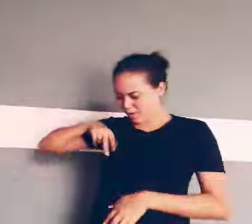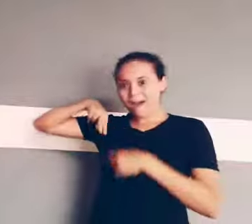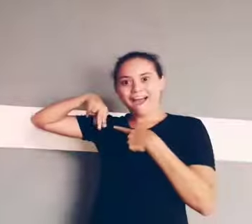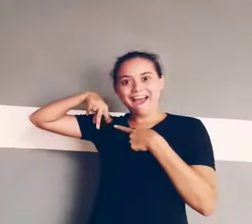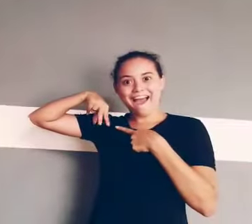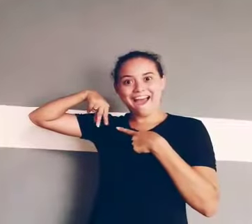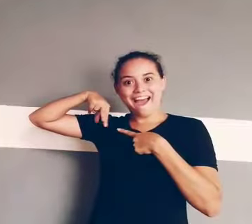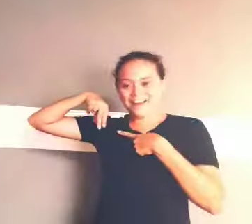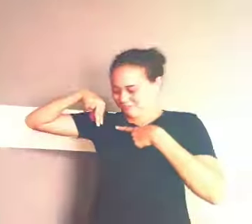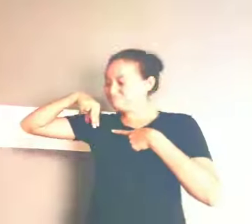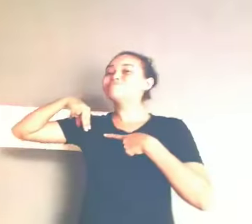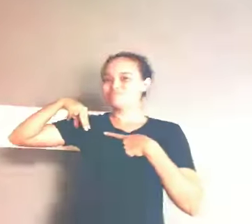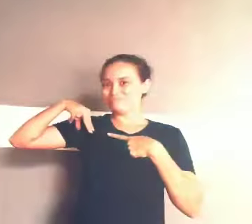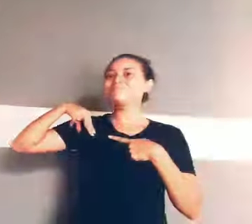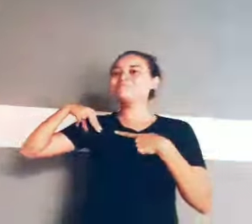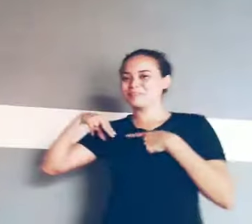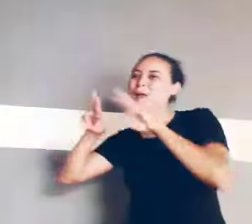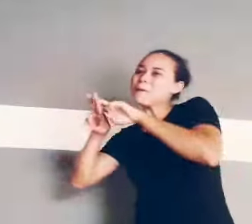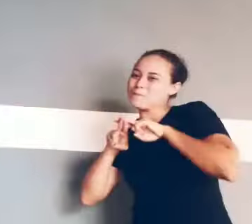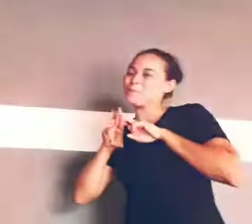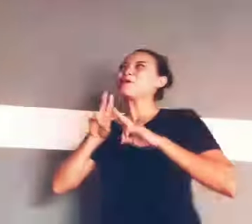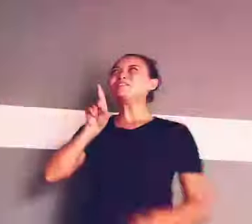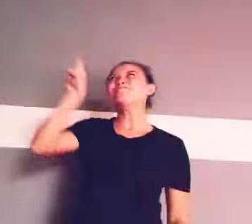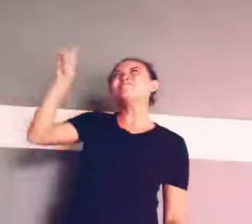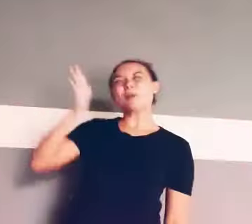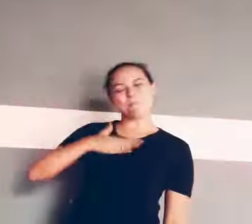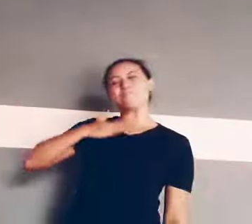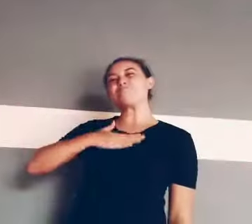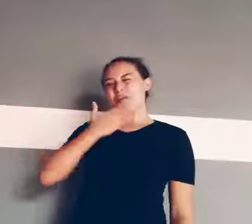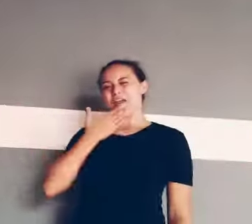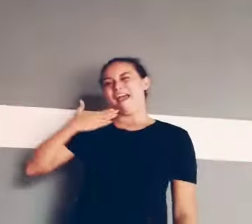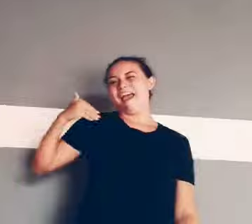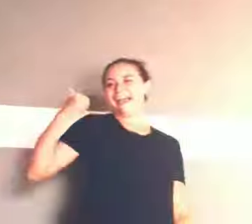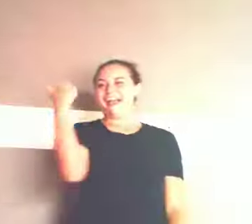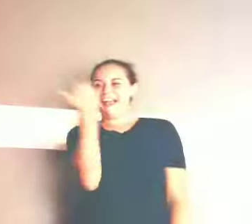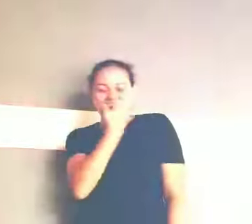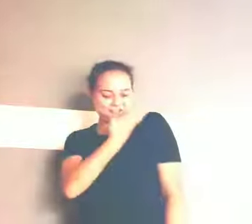Pois ele é meu melhor amigo, ele é demais